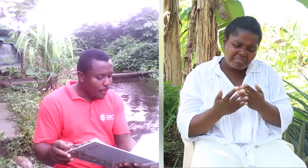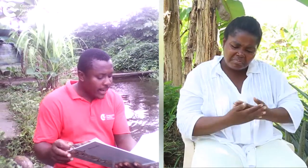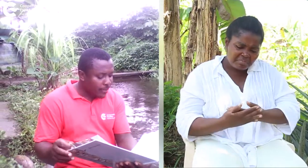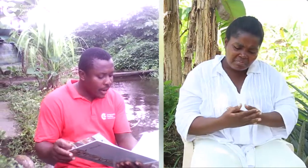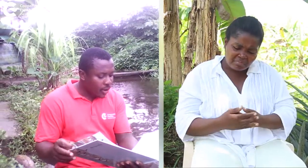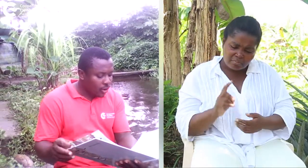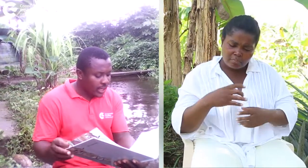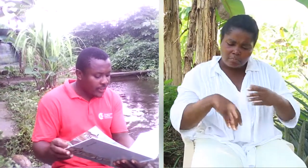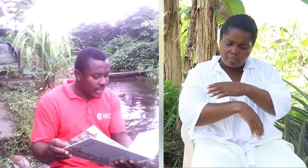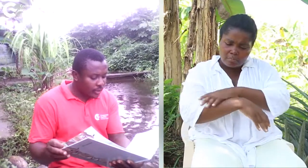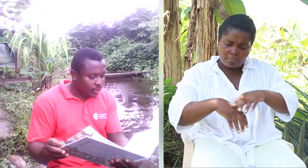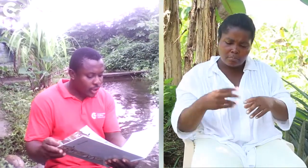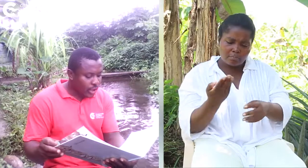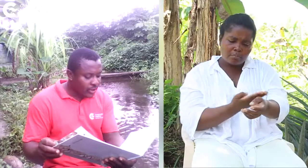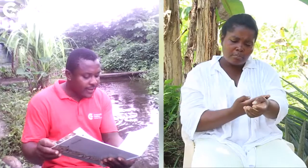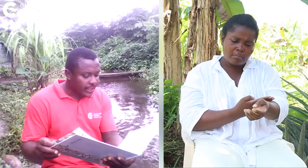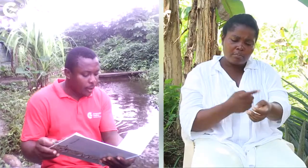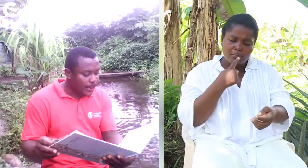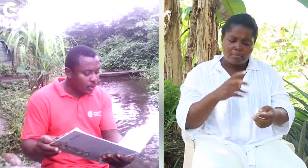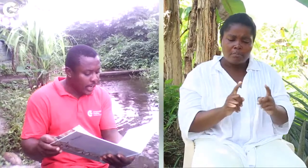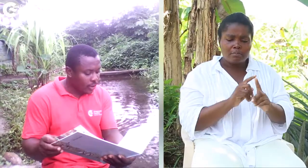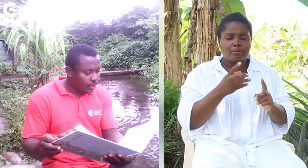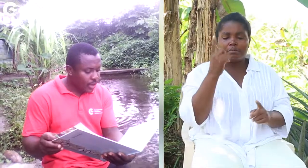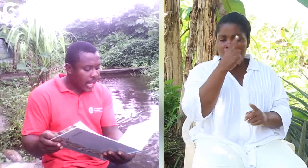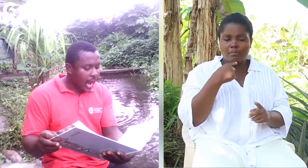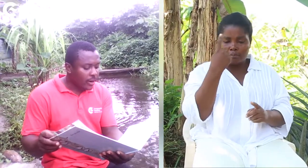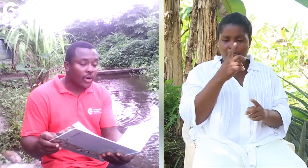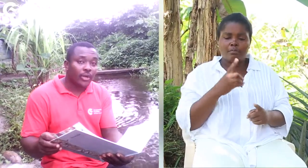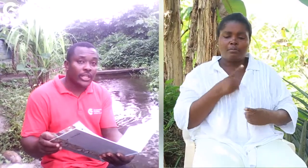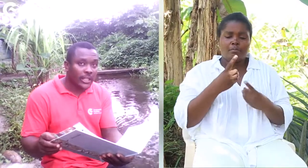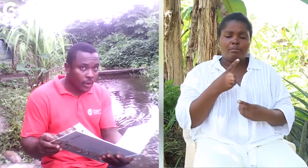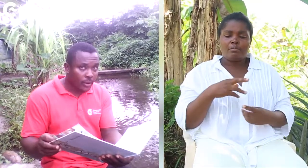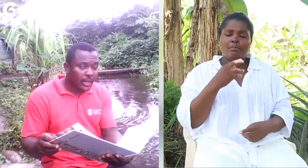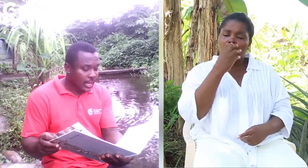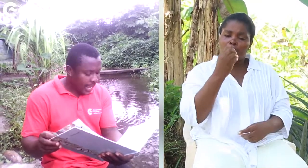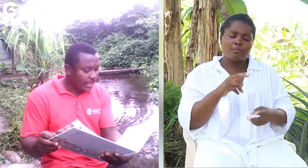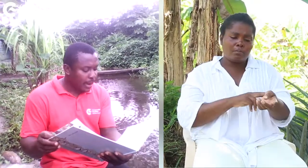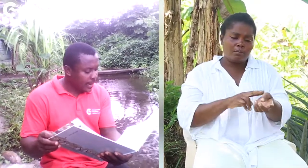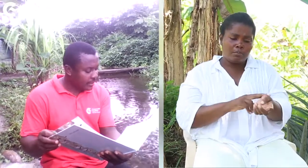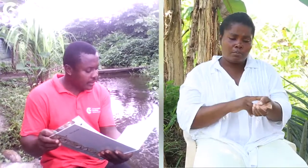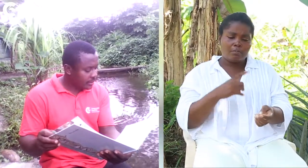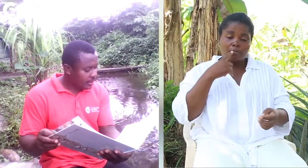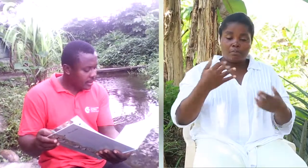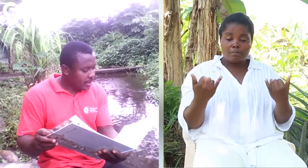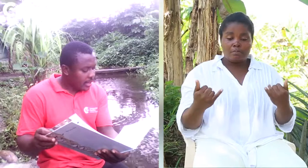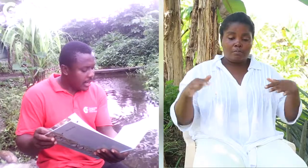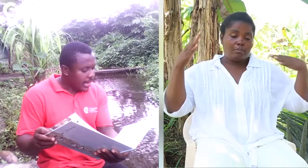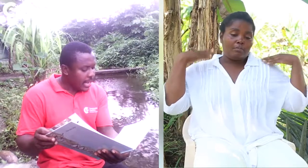plumaje blanco y rizado y un divertido pico negro. Ahora Roy y Silo eran papás. ¡Le